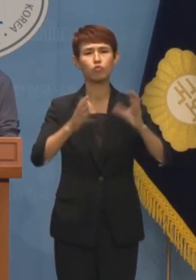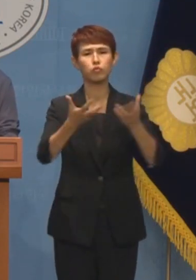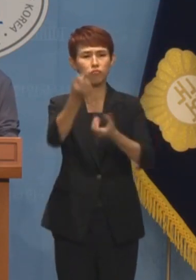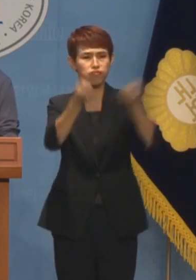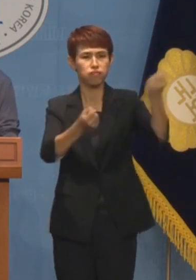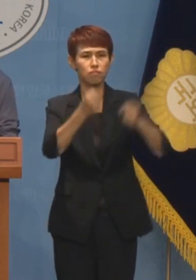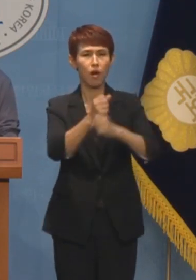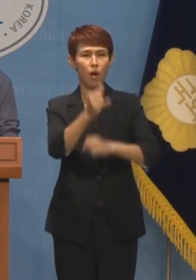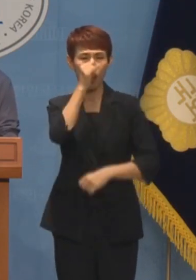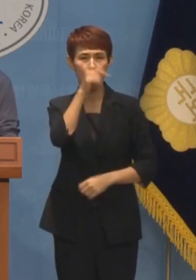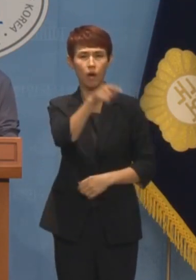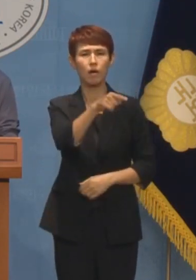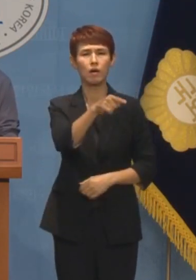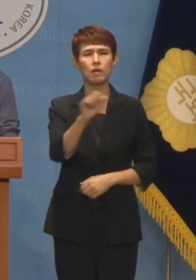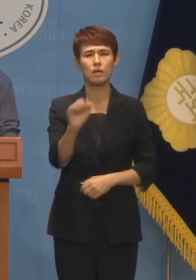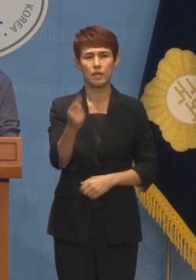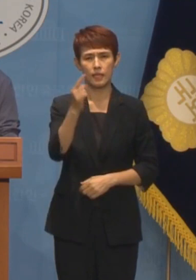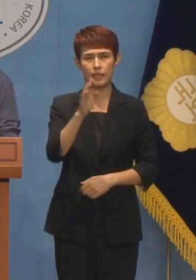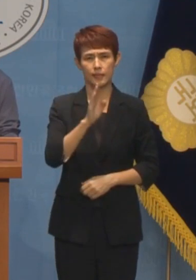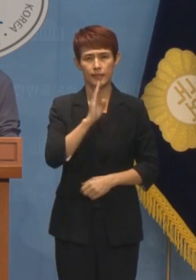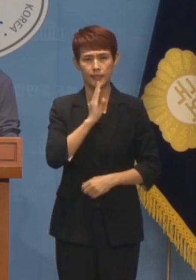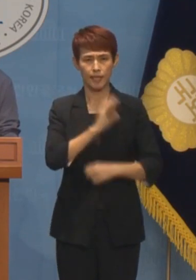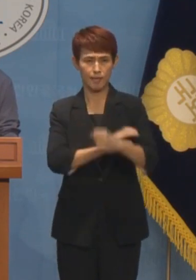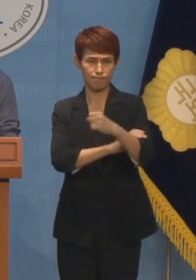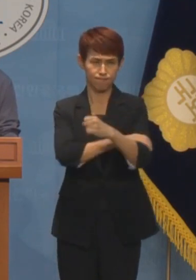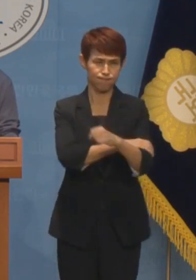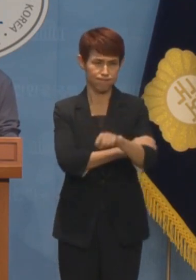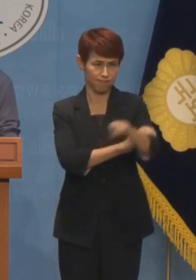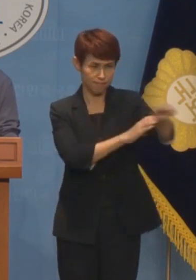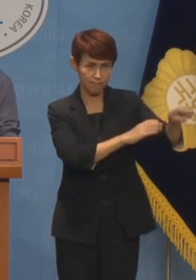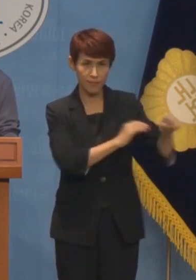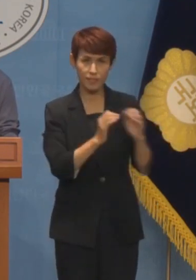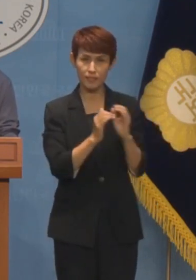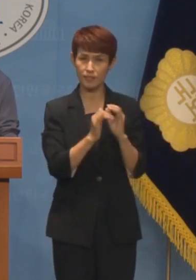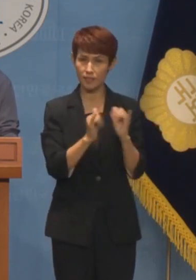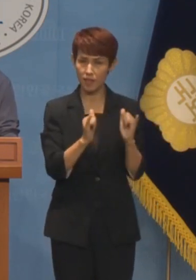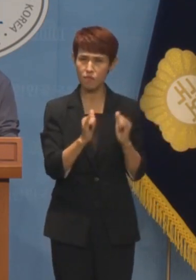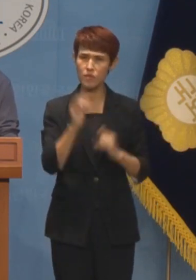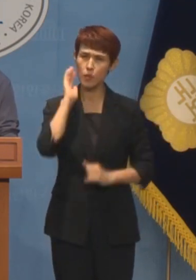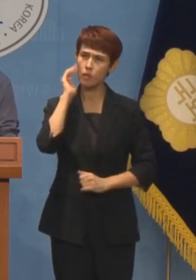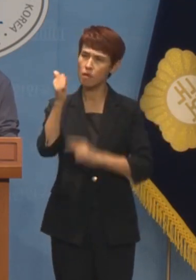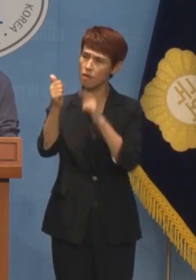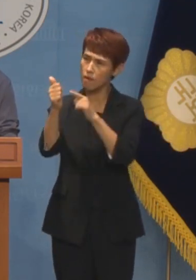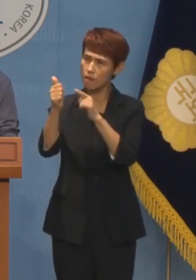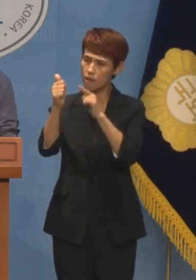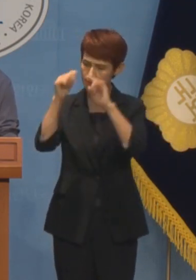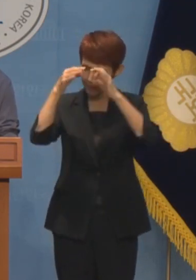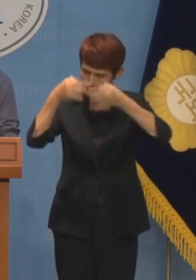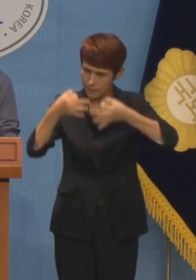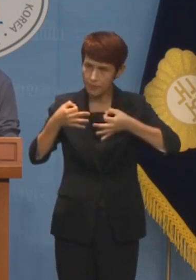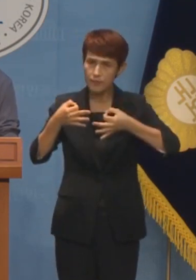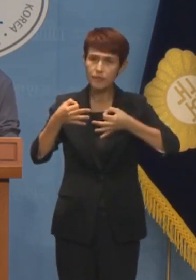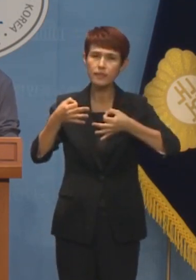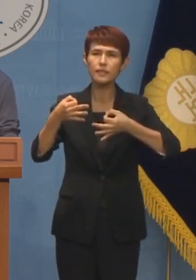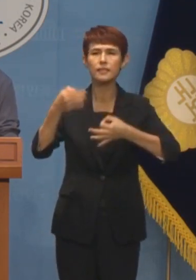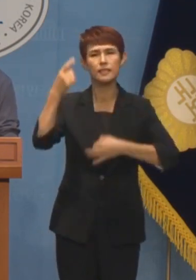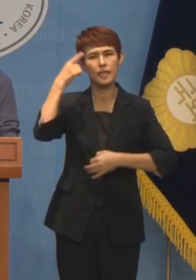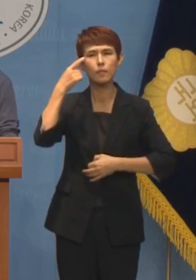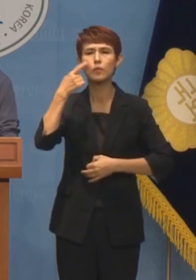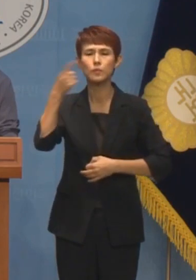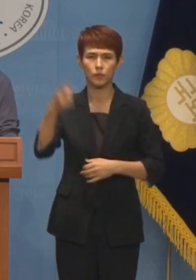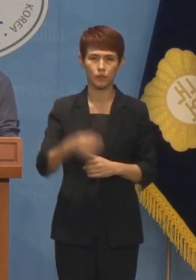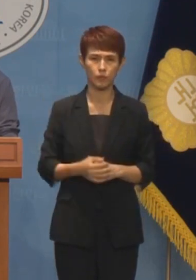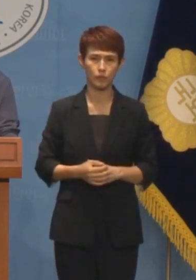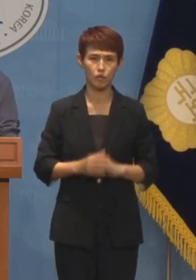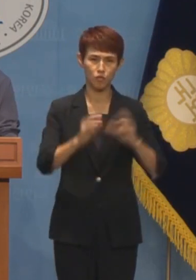진짜 검은 선동 세력이야말로 대통령 본인이 아닌지 지금 우리 국민들이 매섭게